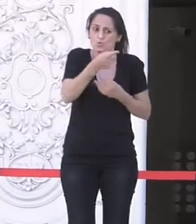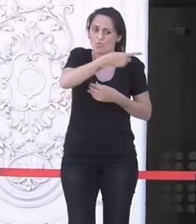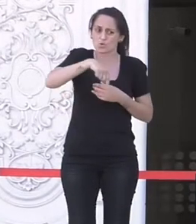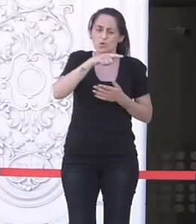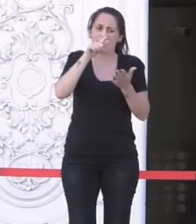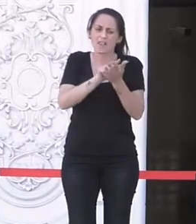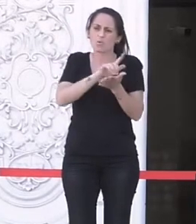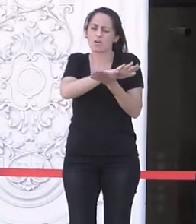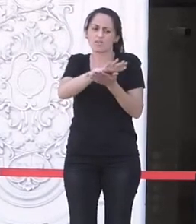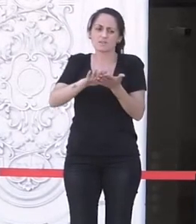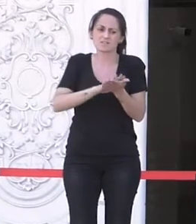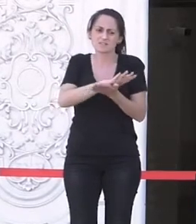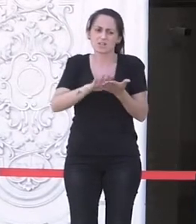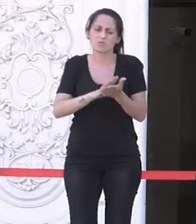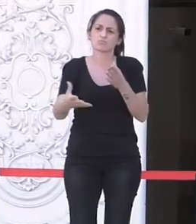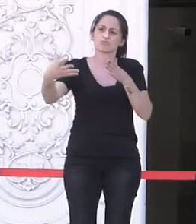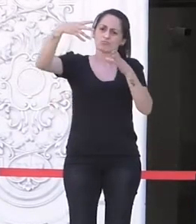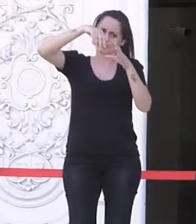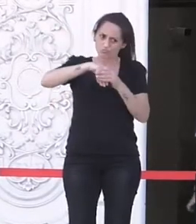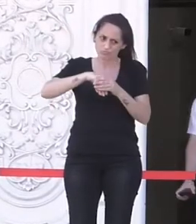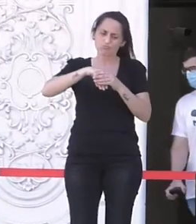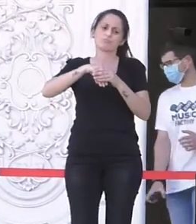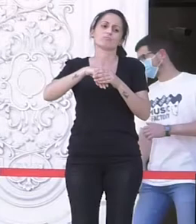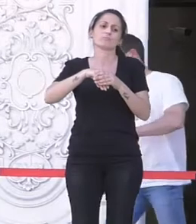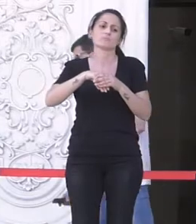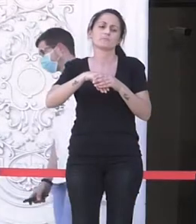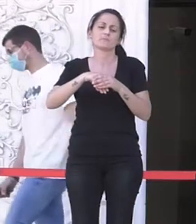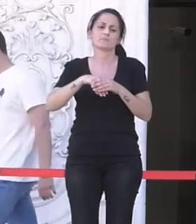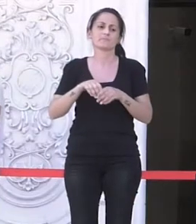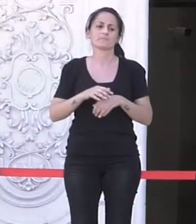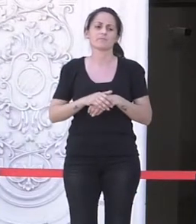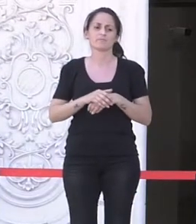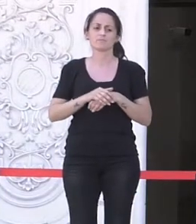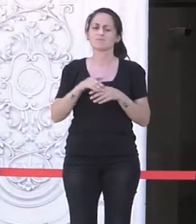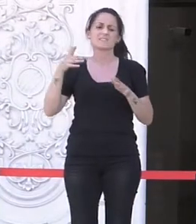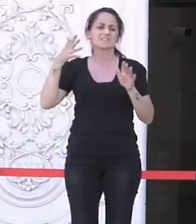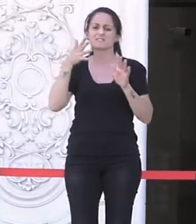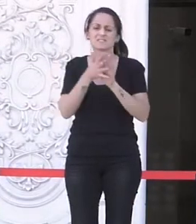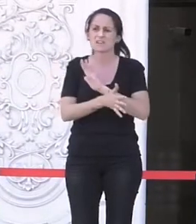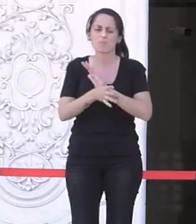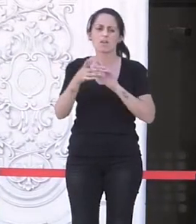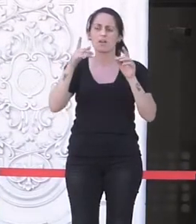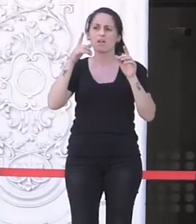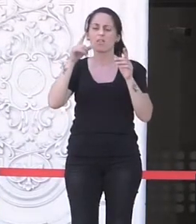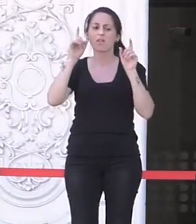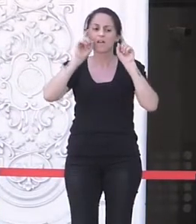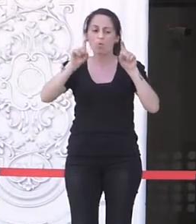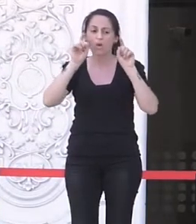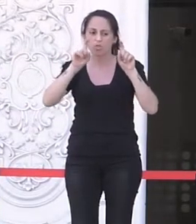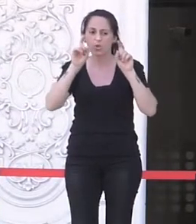signos forme parte do currículum e que este presente nos centros educativos, porque